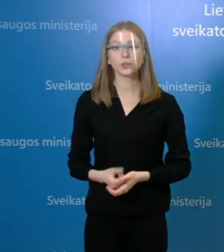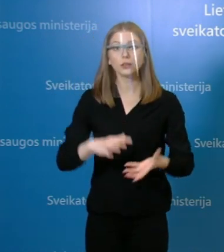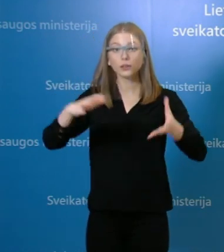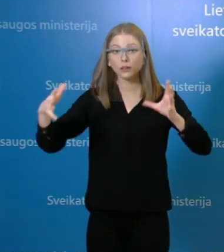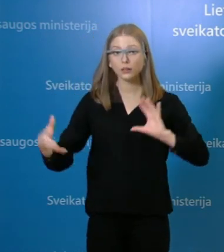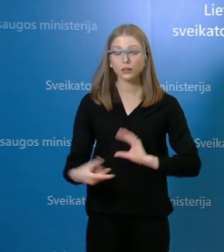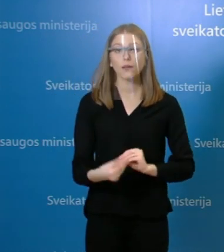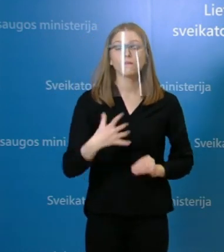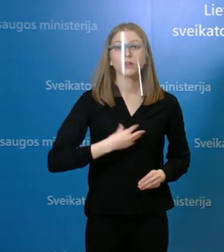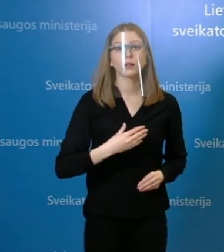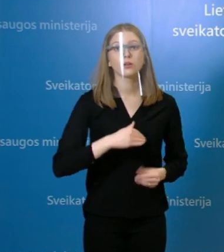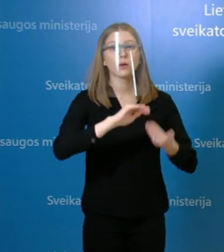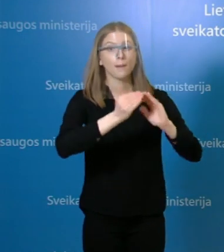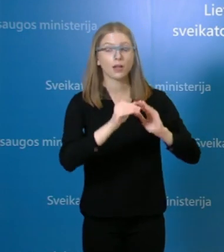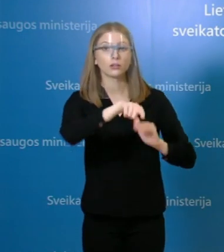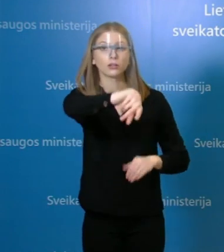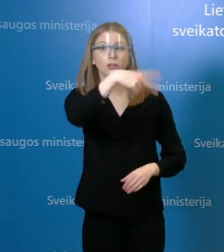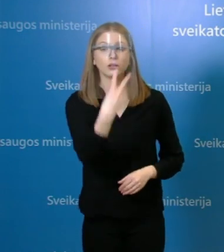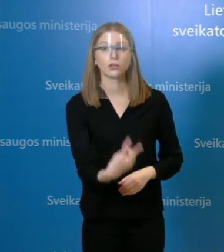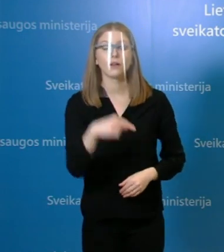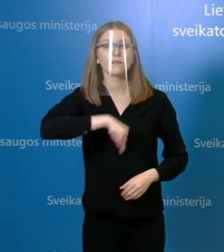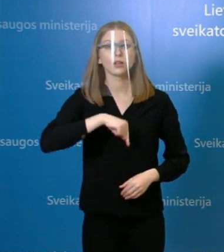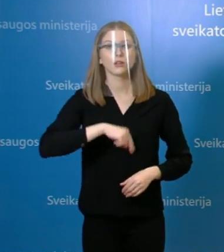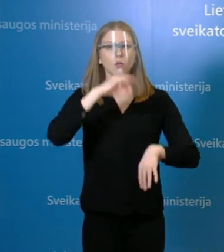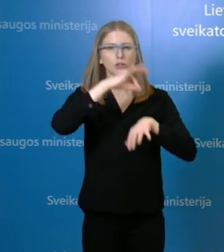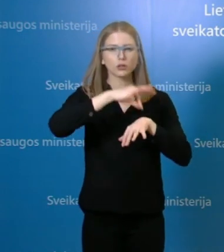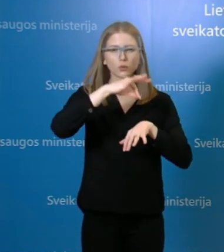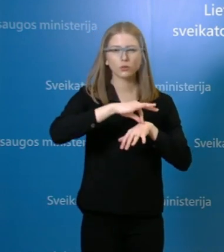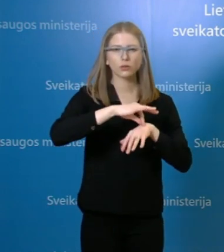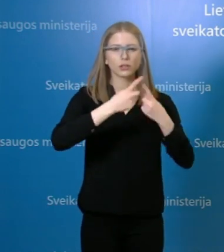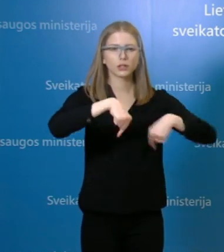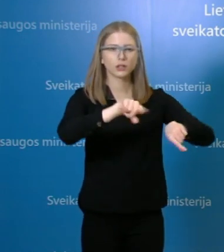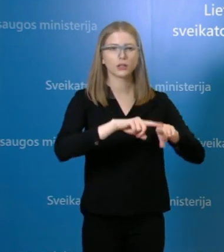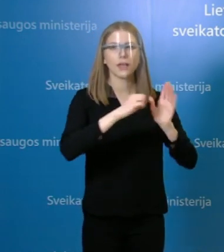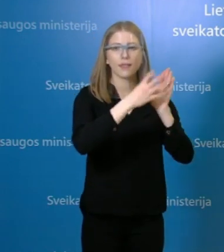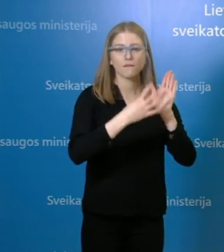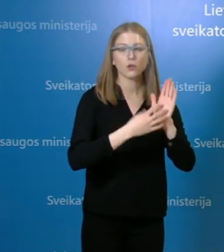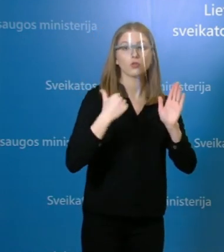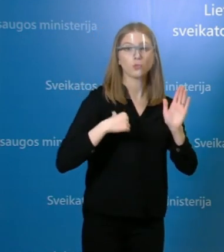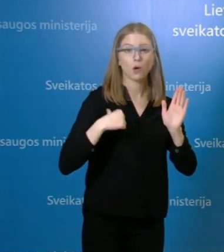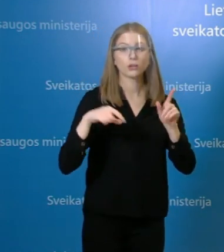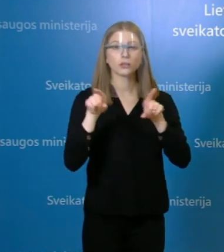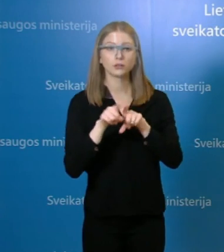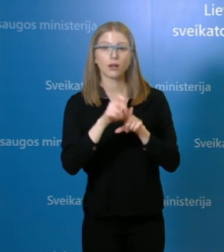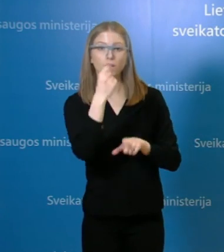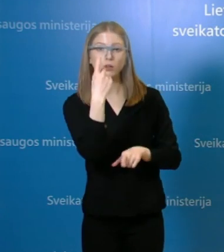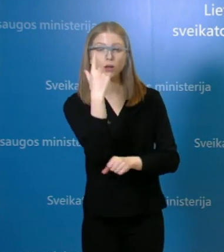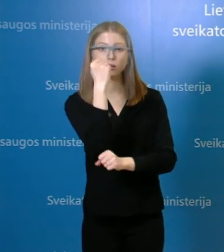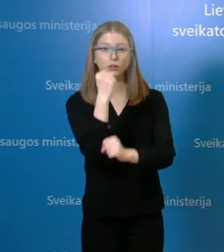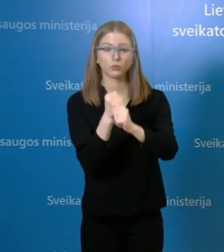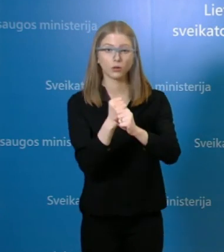klinikinės ligonės vidaus ligų skyriuje patvirtinta 19 pacientų ir 11 darbuotojų COVID-19 ligą.